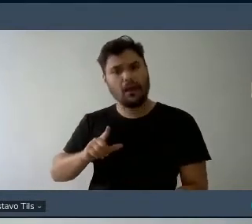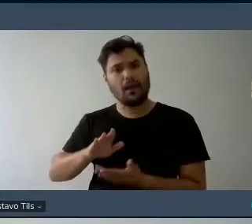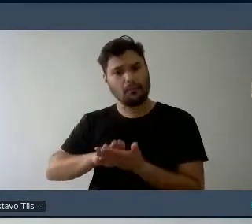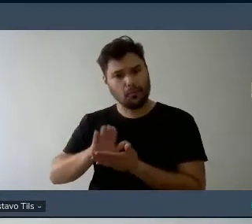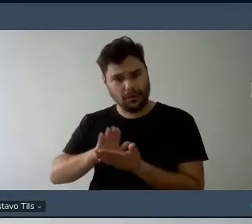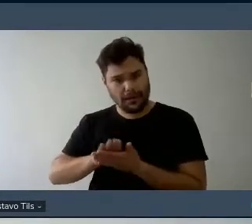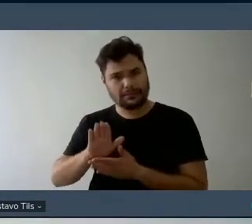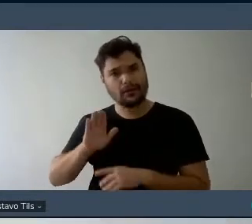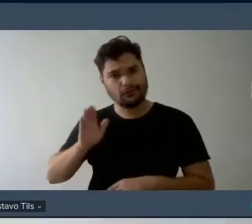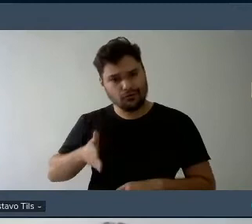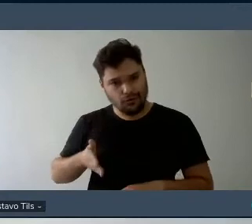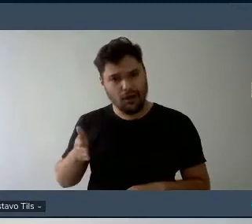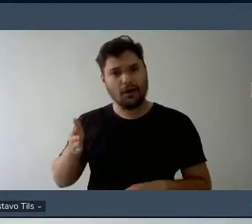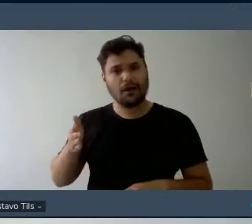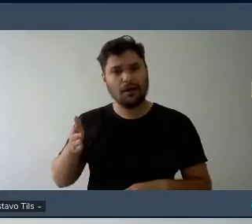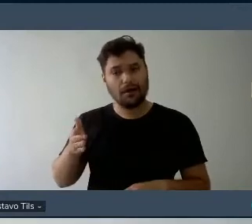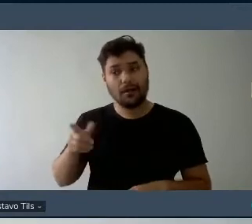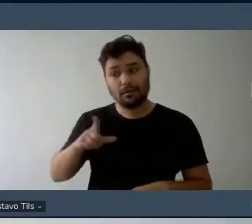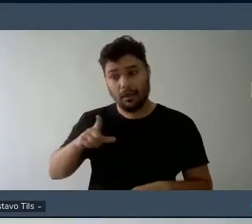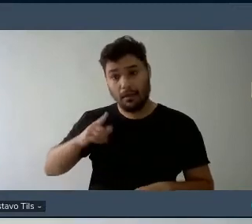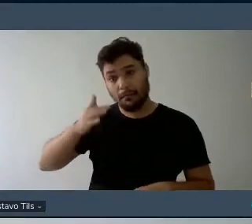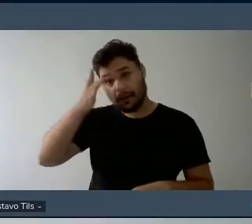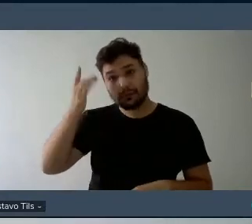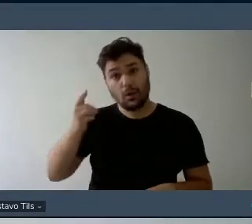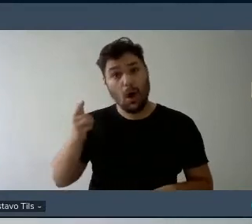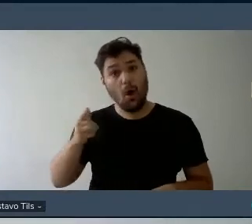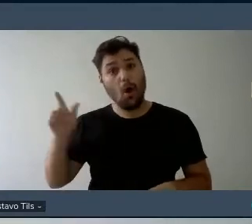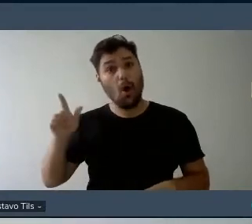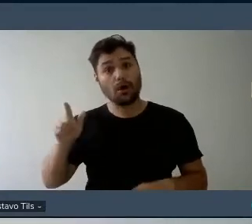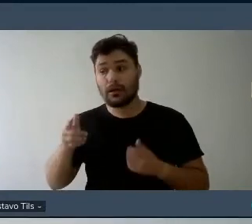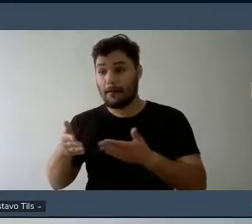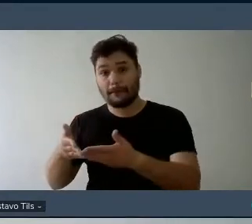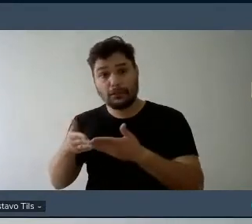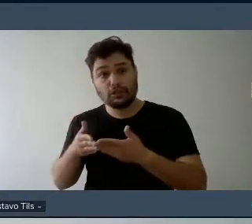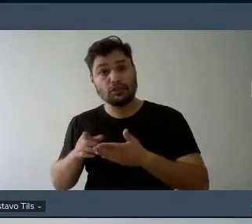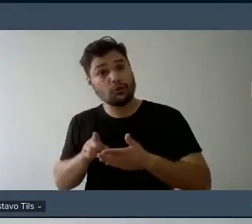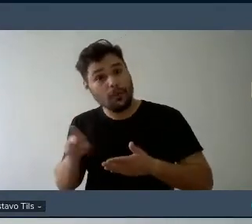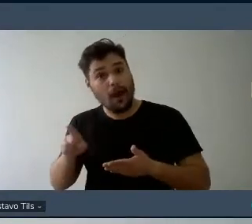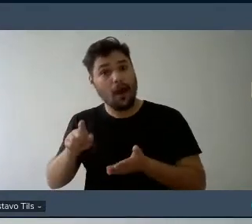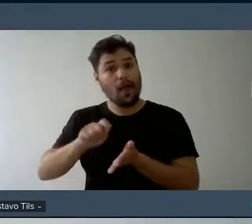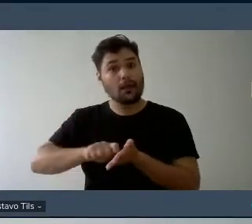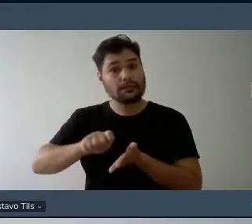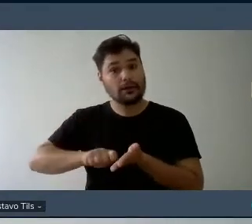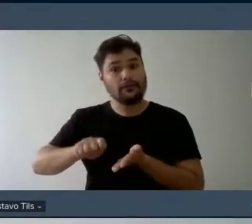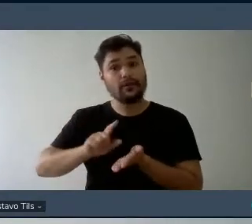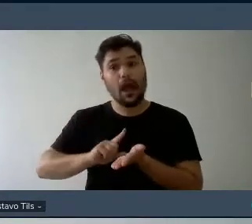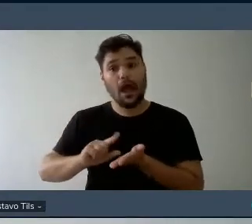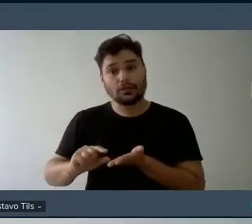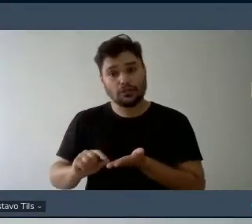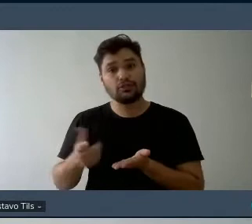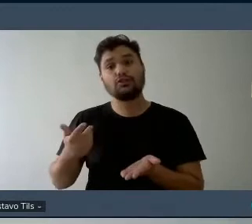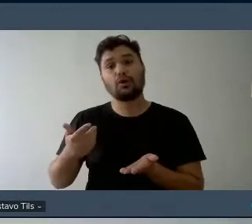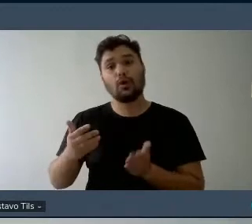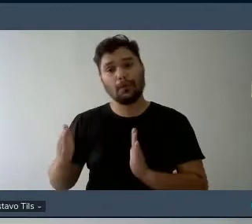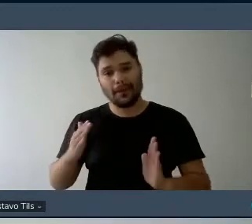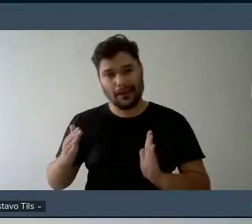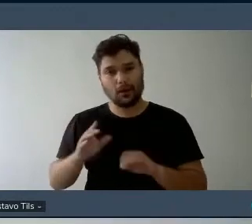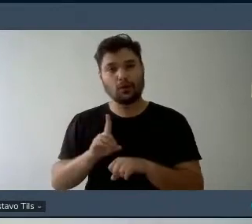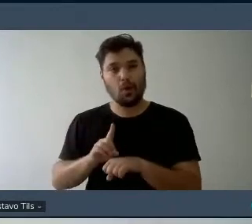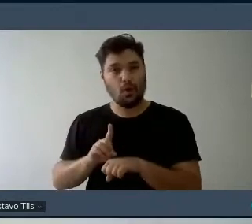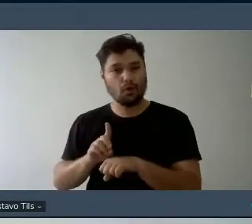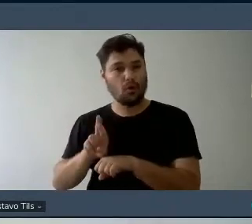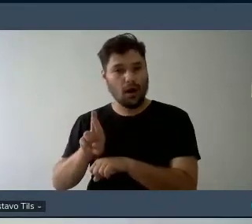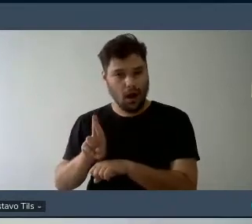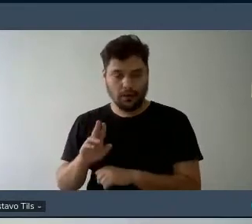demandada pra não só pras publicações pra artigo ela escreveu muito durante o doutorado a gente vai ver agora